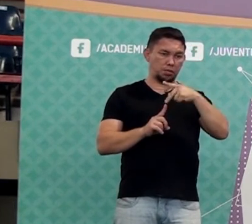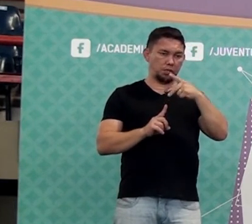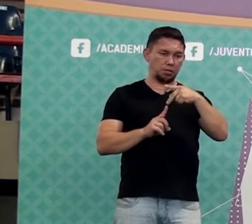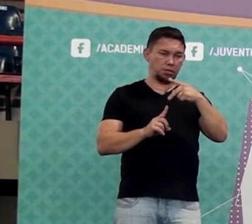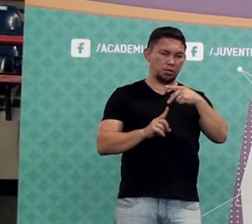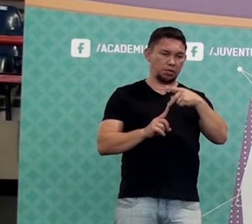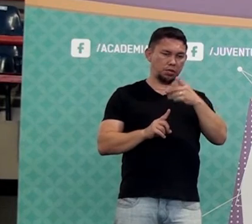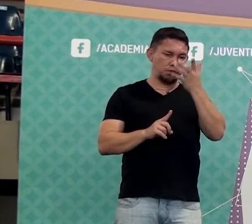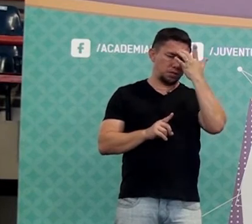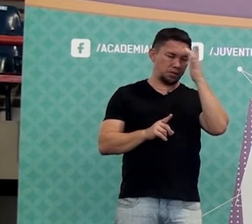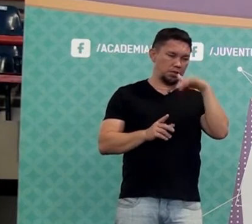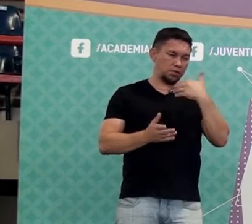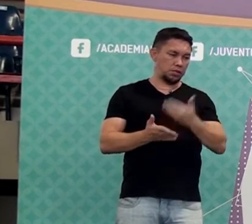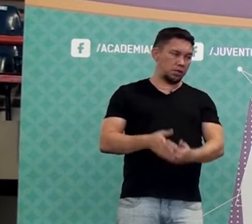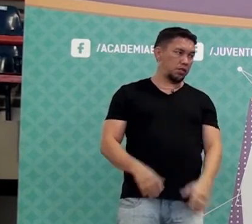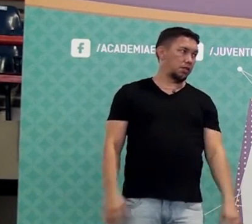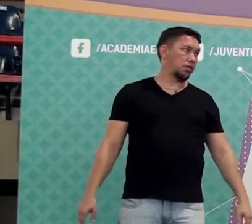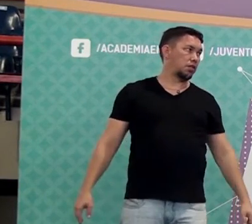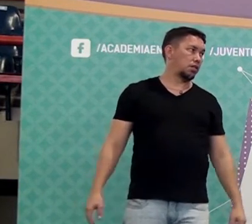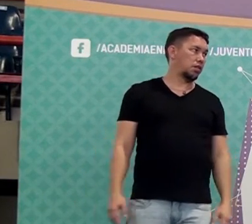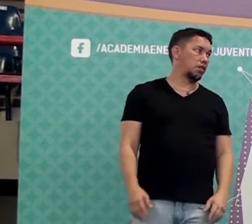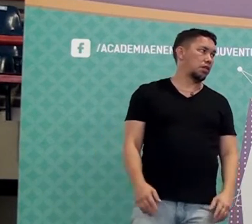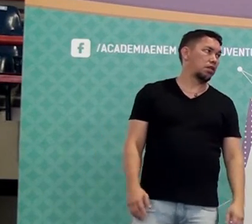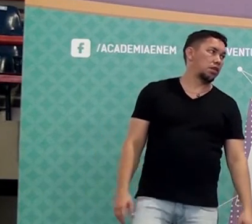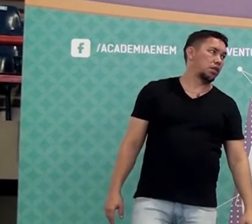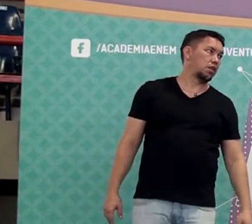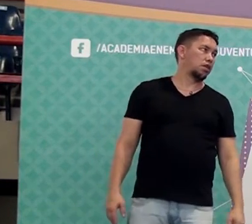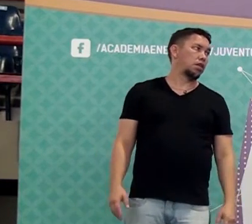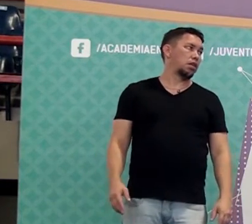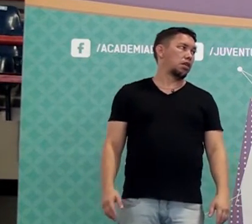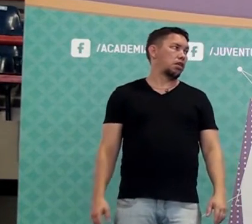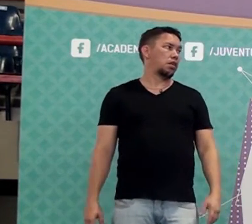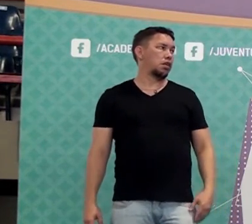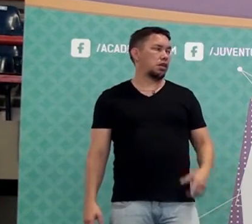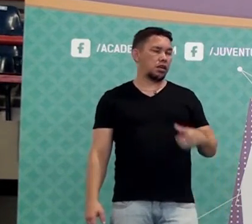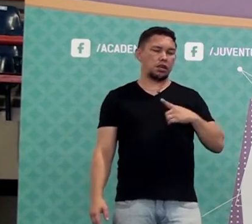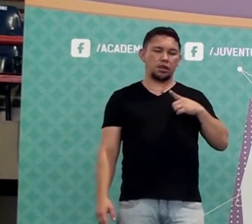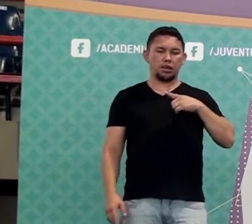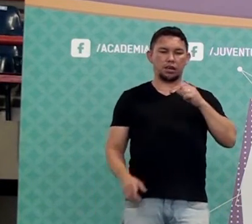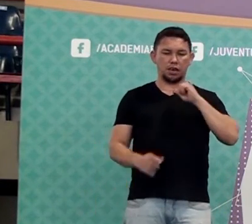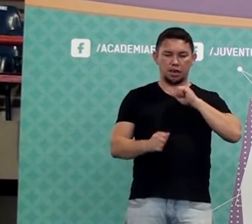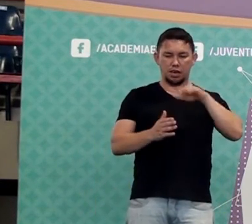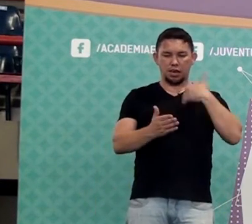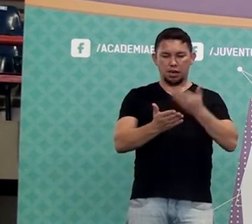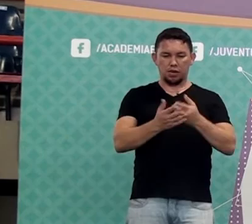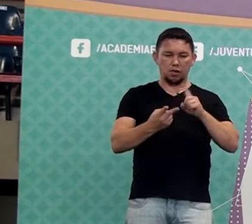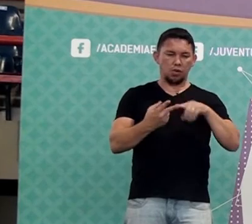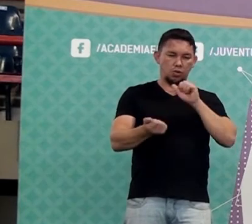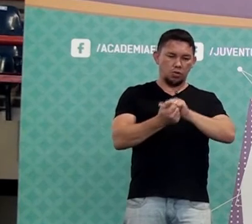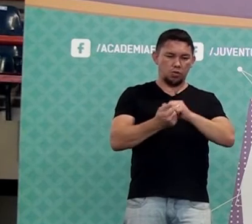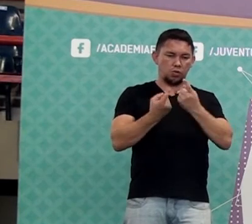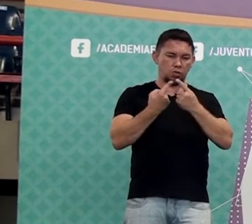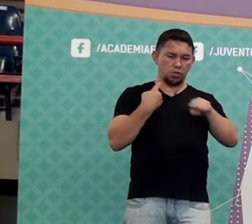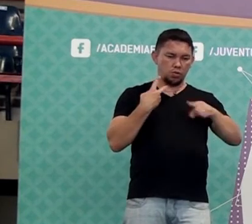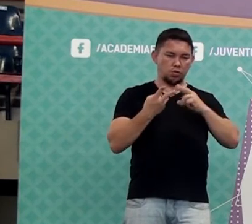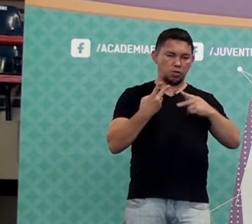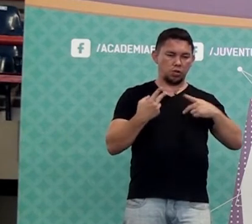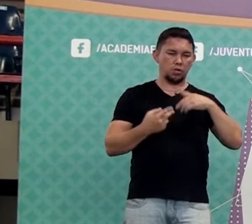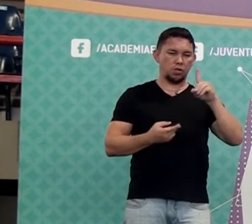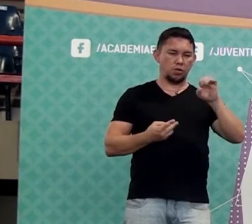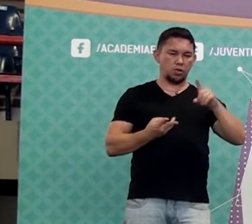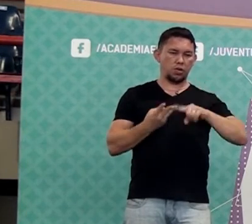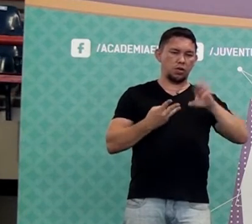eu sei decorar as preposições. Eu ficava dizendo para mim, mas até decoraram. há ante, após, até, com, contra, de, desde,